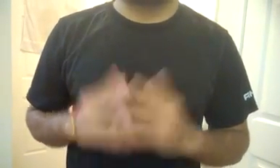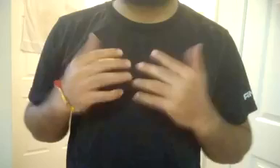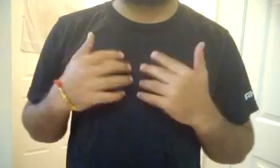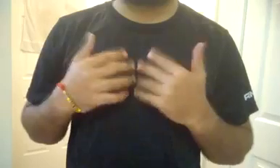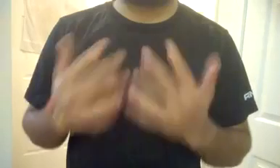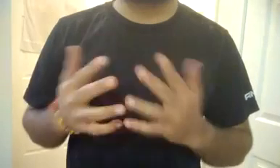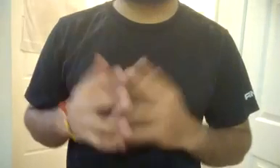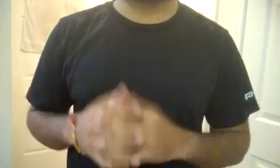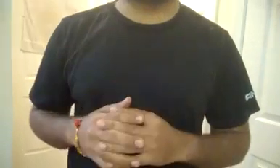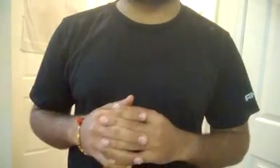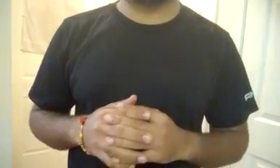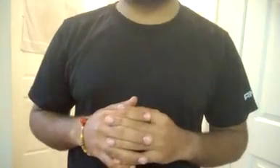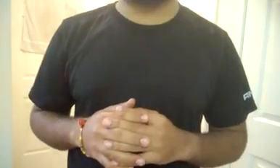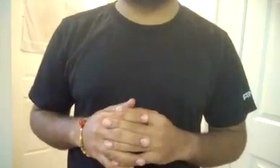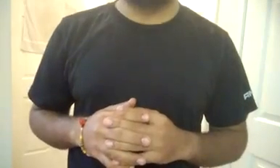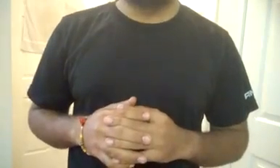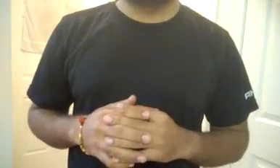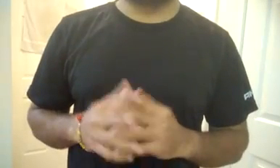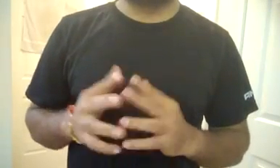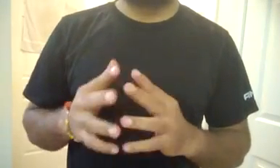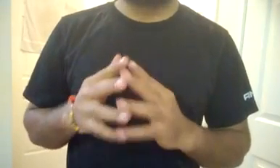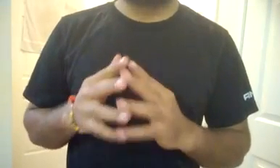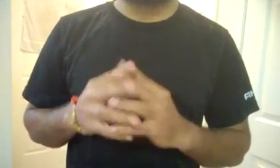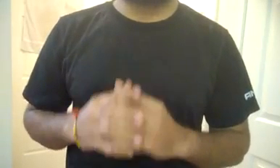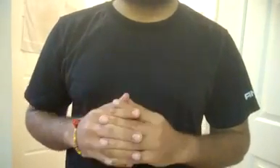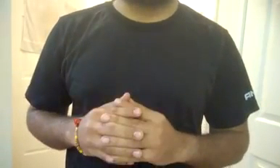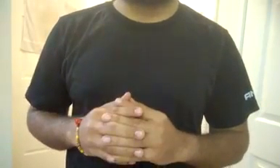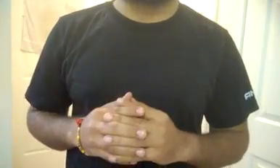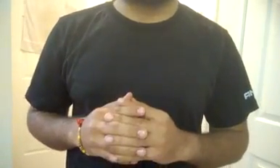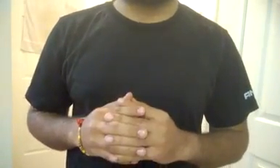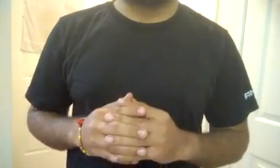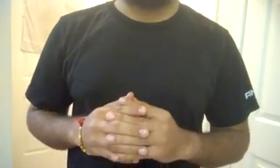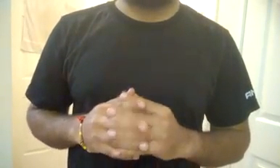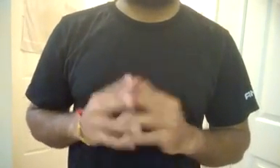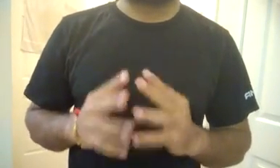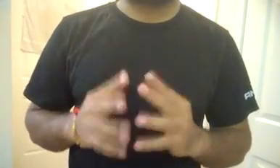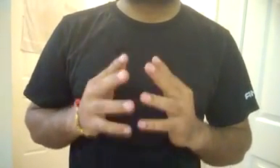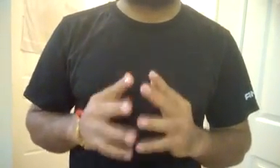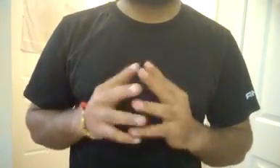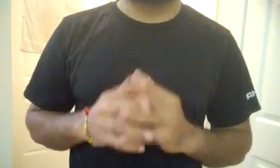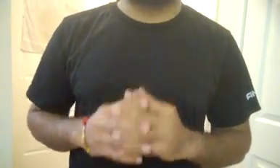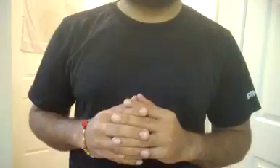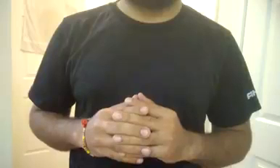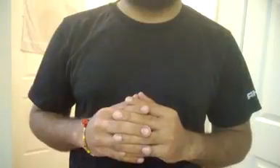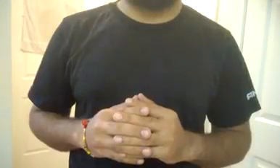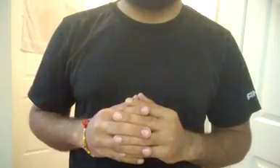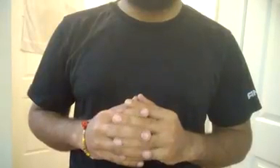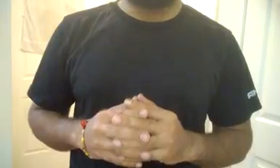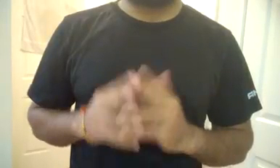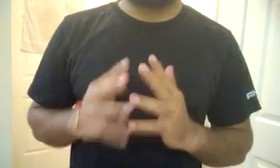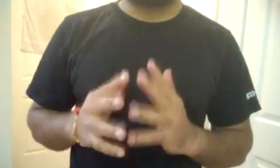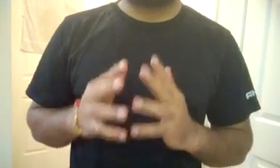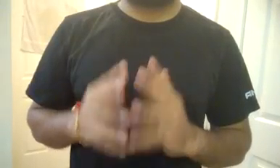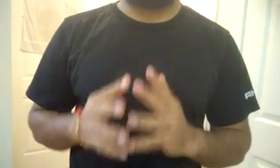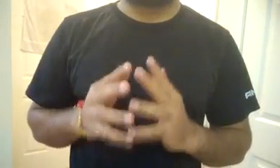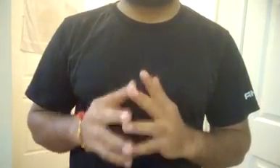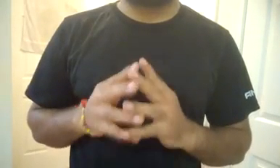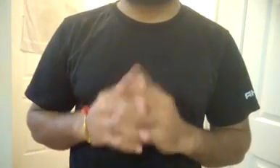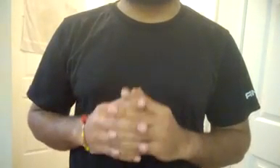है, बलकि अपनी फ्रस्टेशन निकालना है। किजरिवाल जी मुझे ये बताइए, आपको प्राबलम क्या है, क्यों आप हर उस चीज के